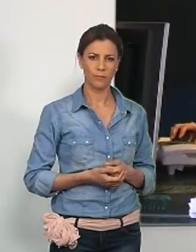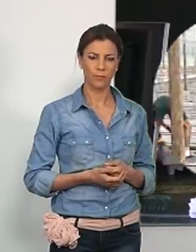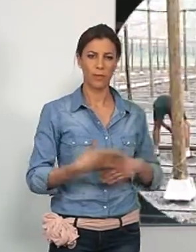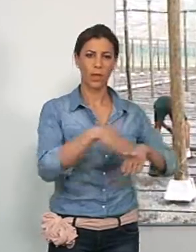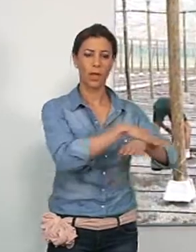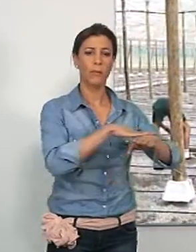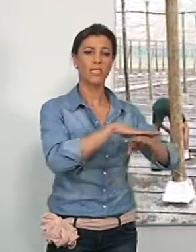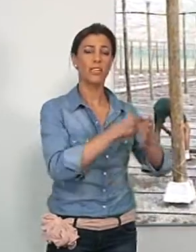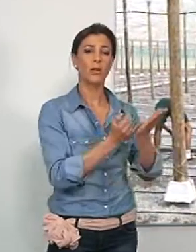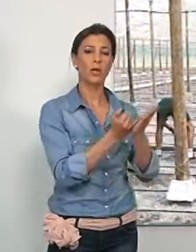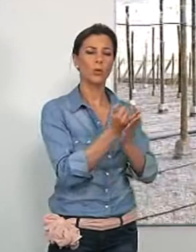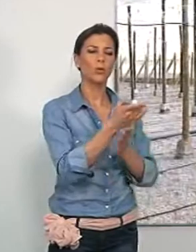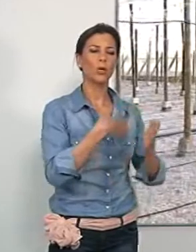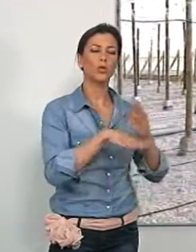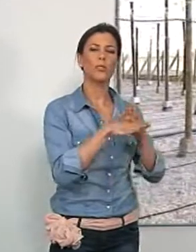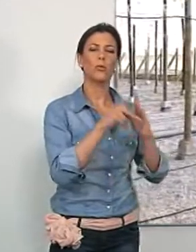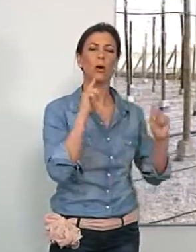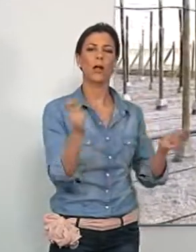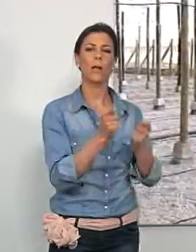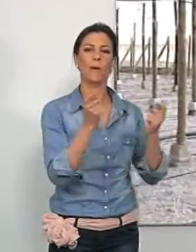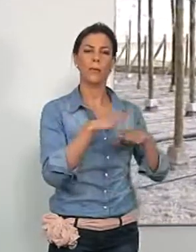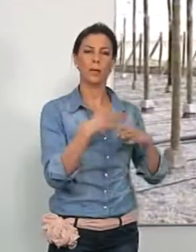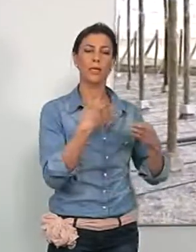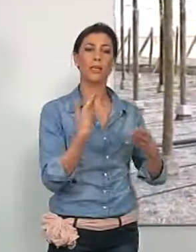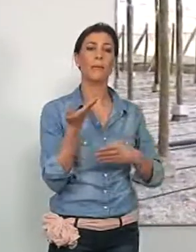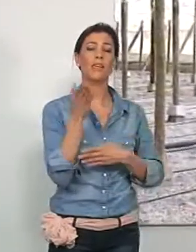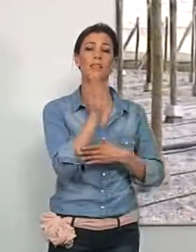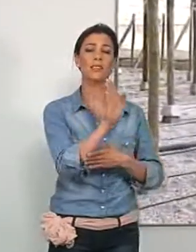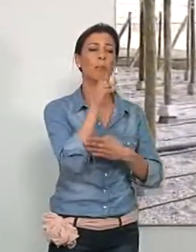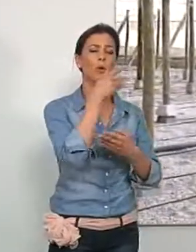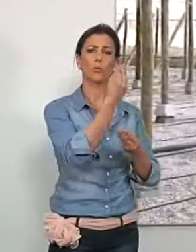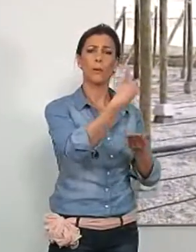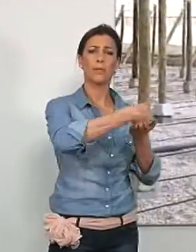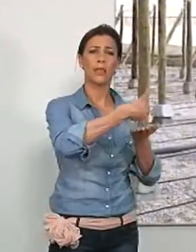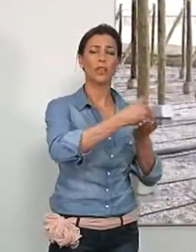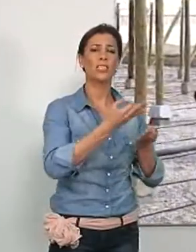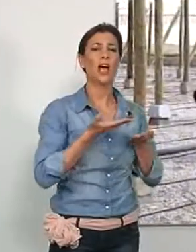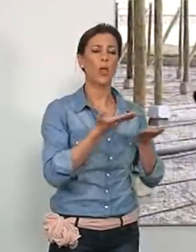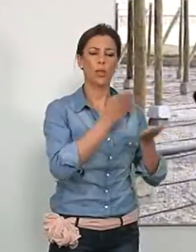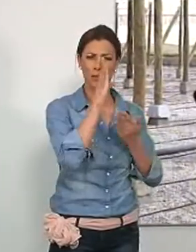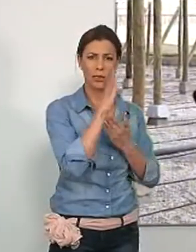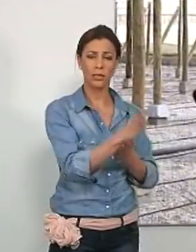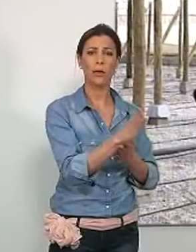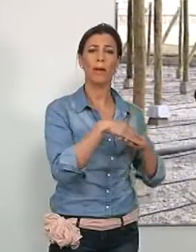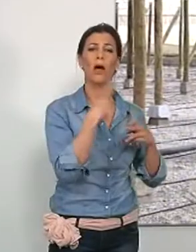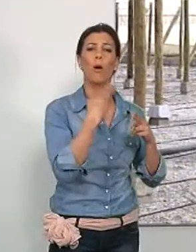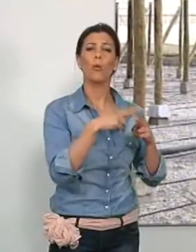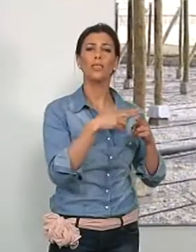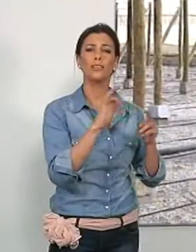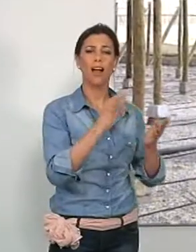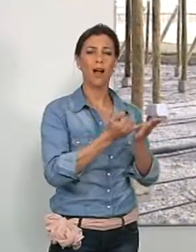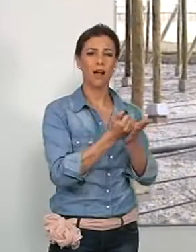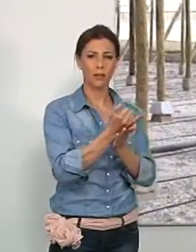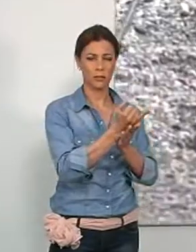El Ministerio de Agricultura continúa la campaña para presentar las peticiones de ayuda directa a la